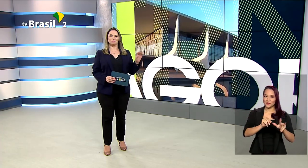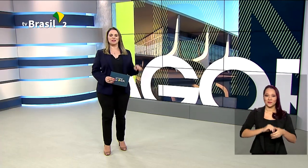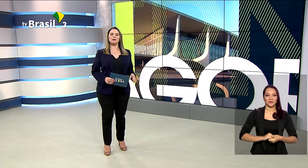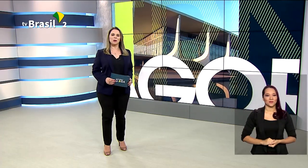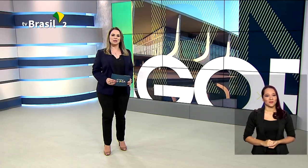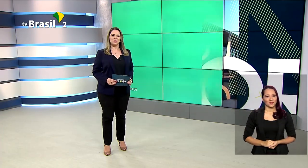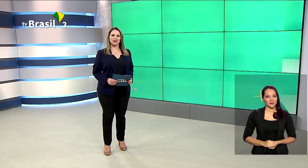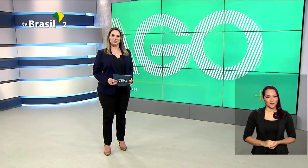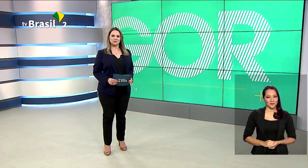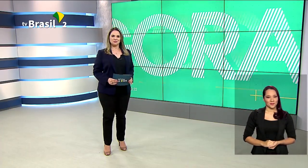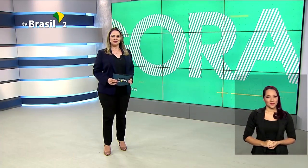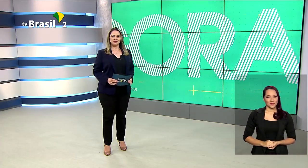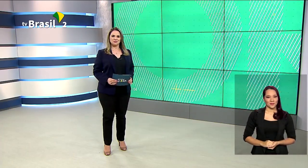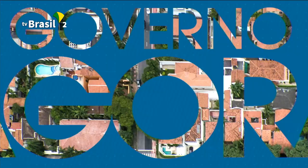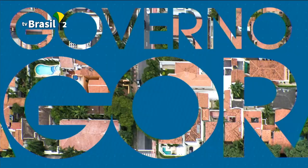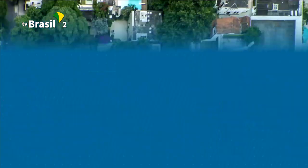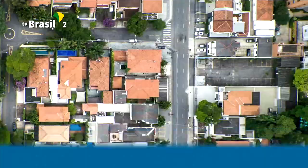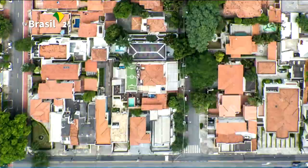Brasil. Até a próxima.